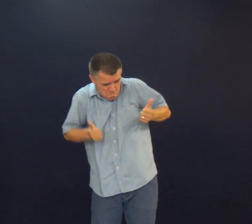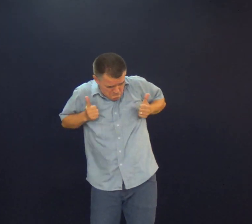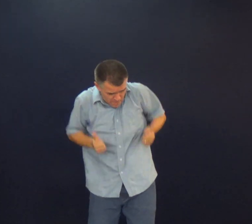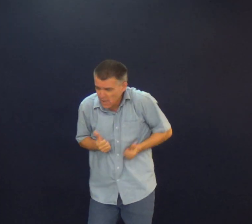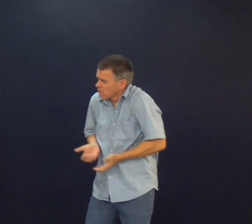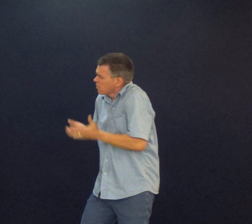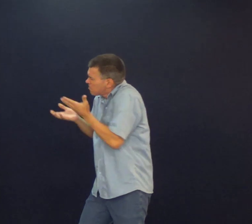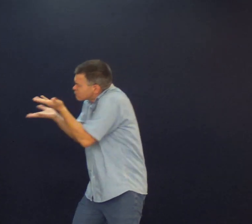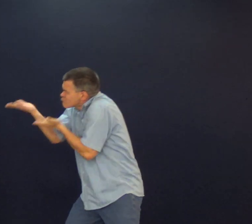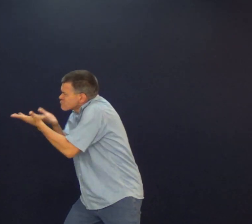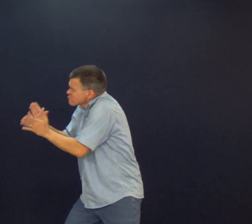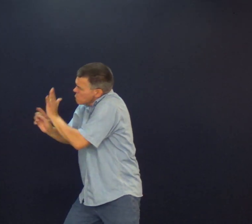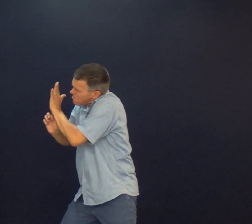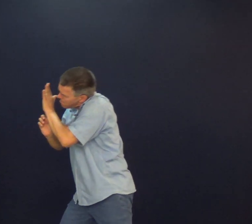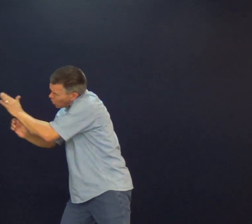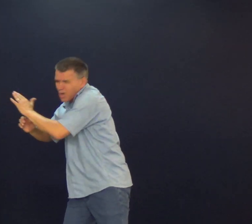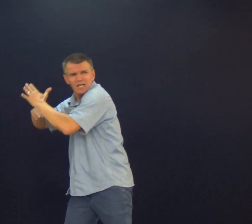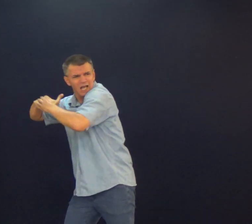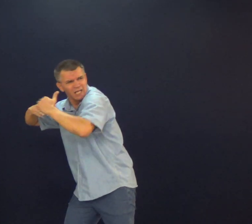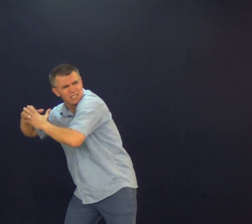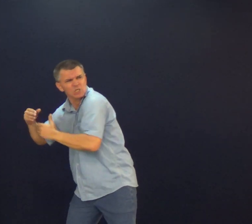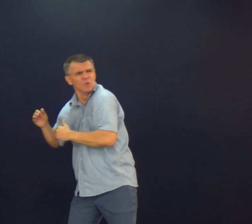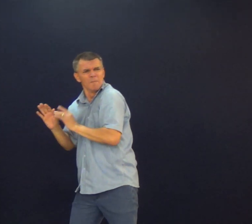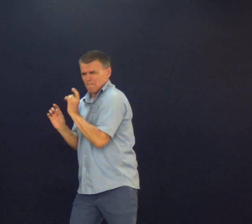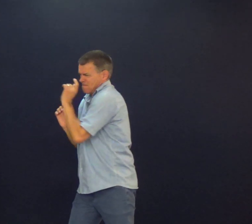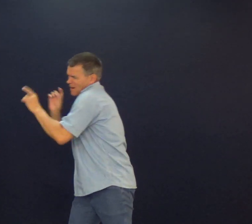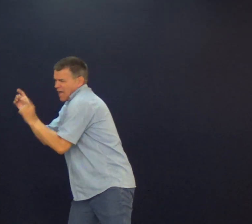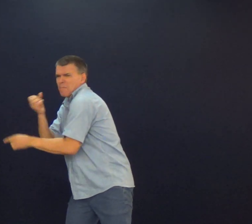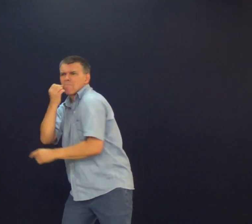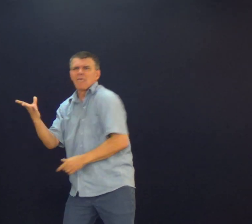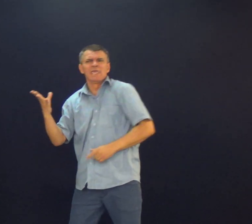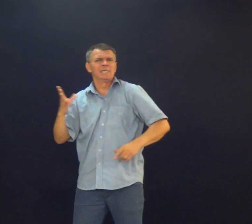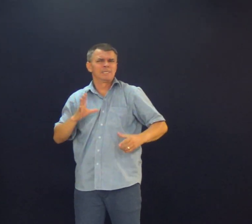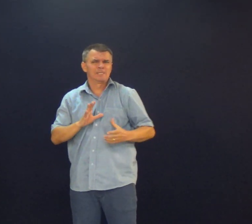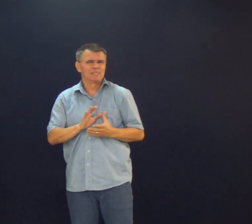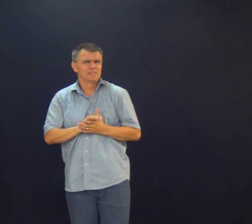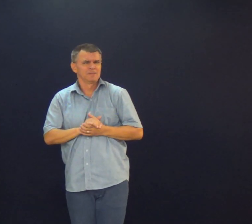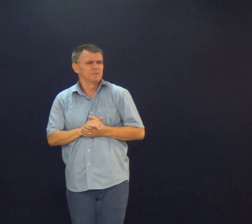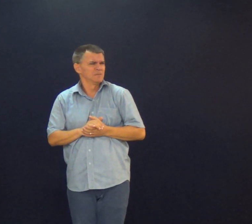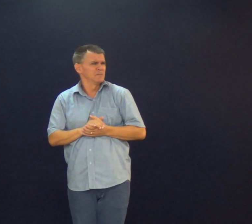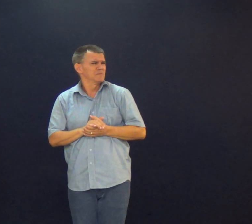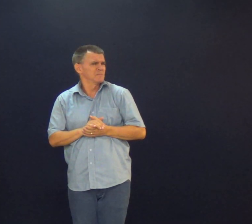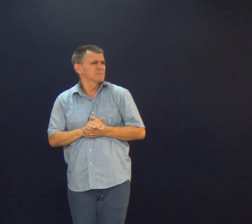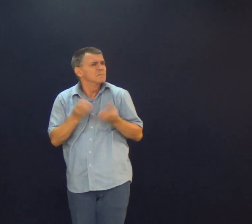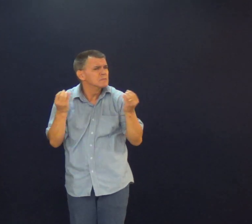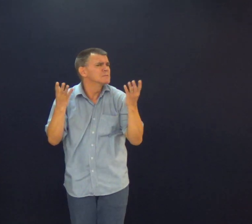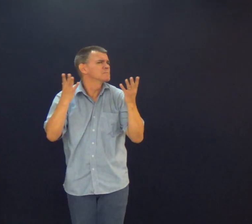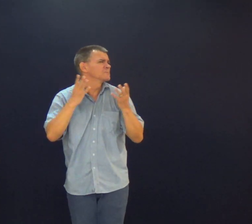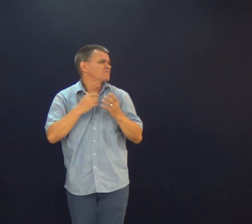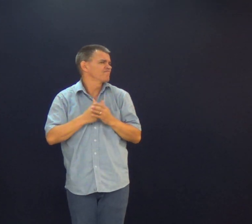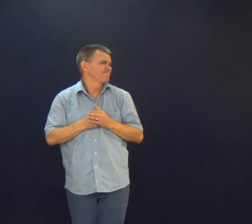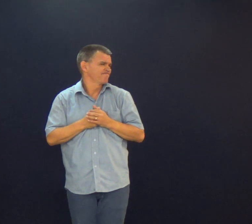Nós, se somos cheios Do Espírito Santo Devemos ir até essas pessoas Que estão no mundo E levar coisas boas Não é?